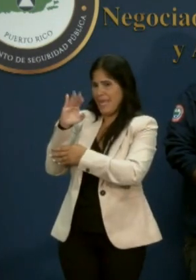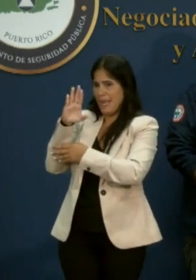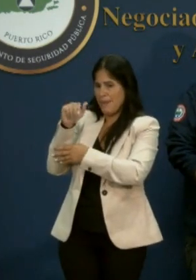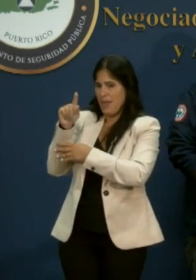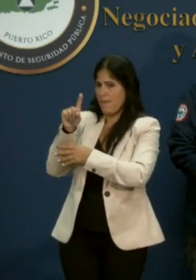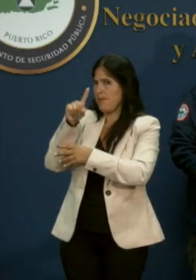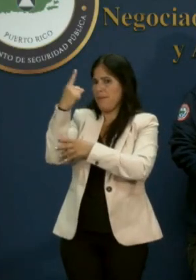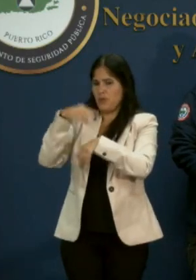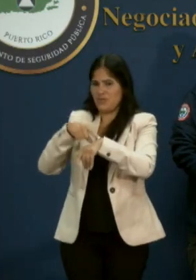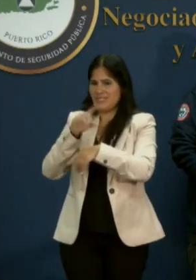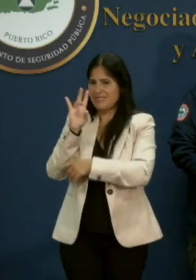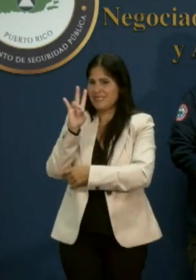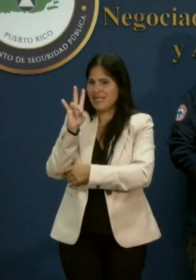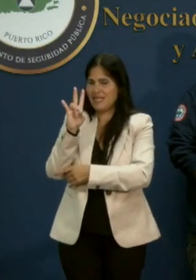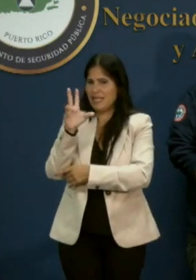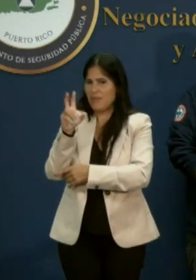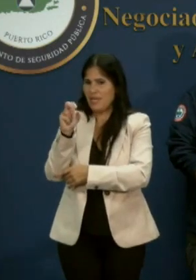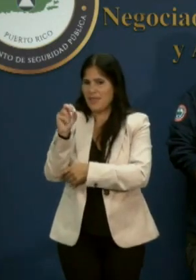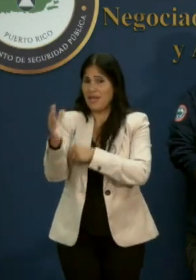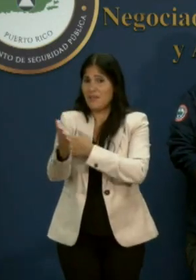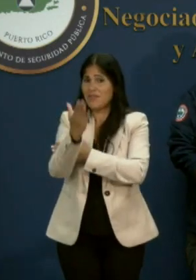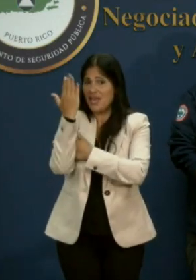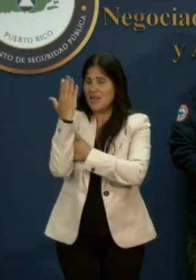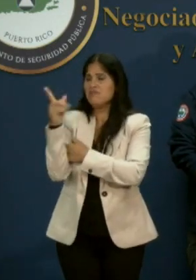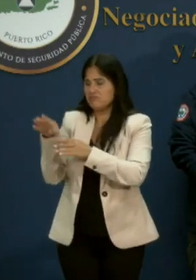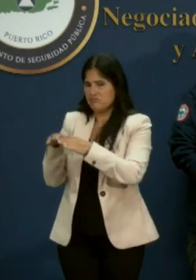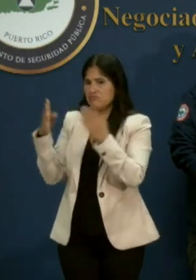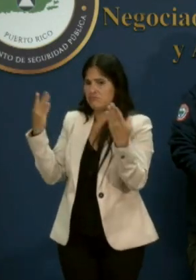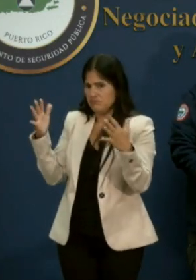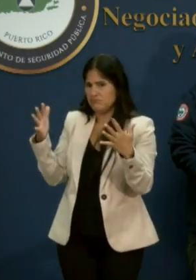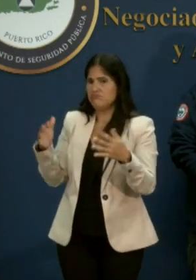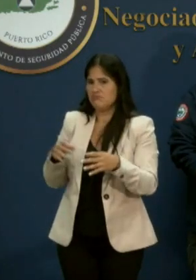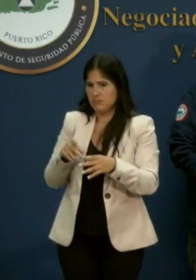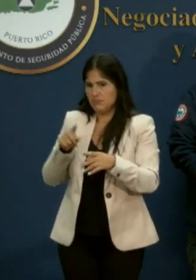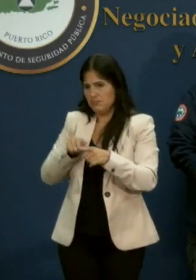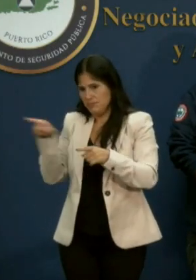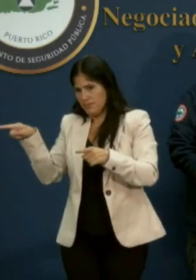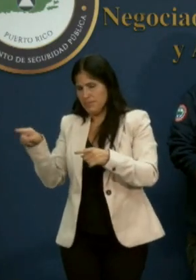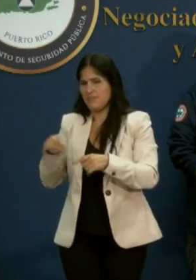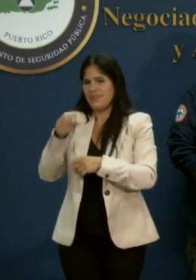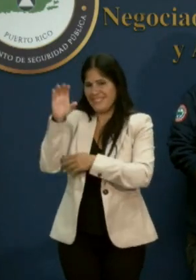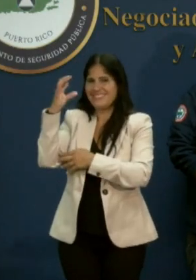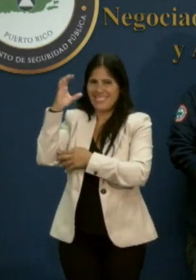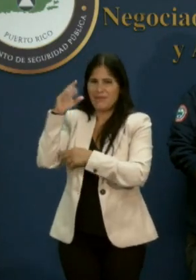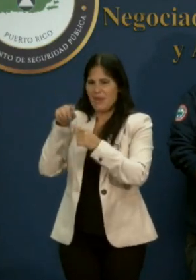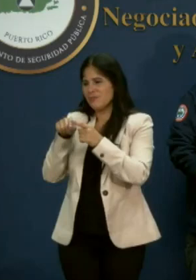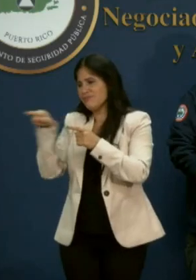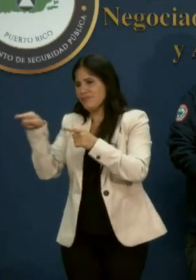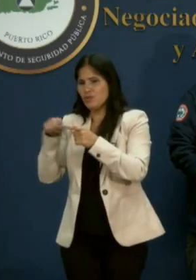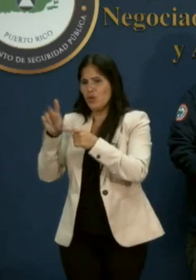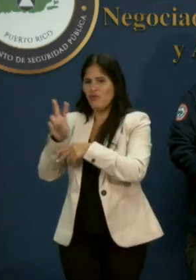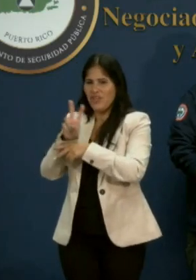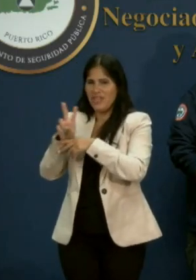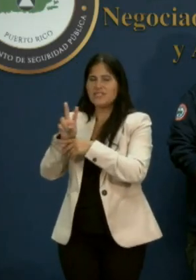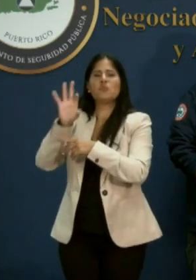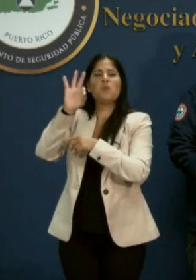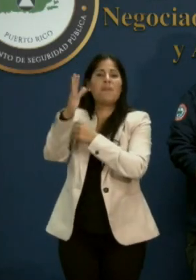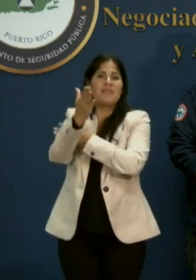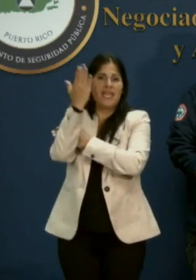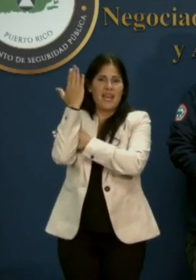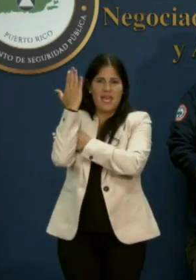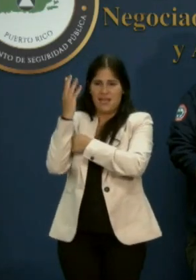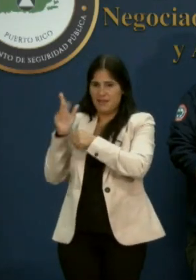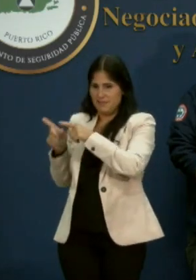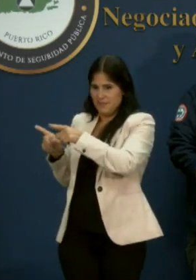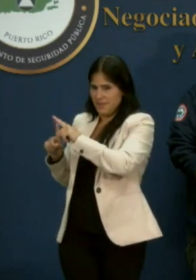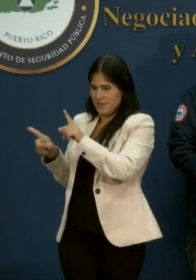7 y media de la mañana y el de Vieques a Ceiba a las 9 de la mañana. Finalmente, la AAA,